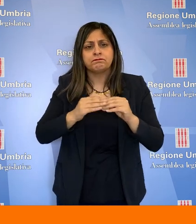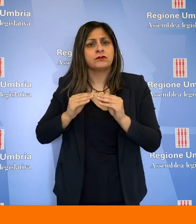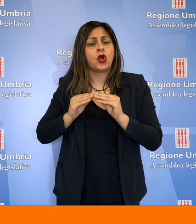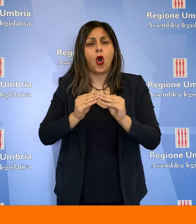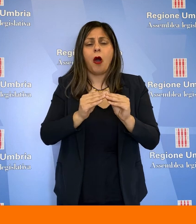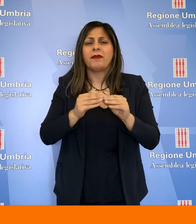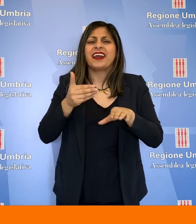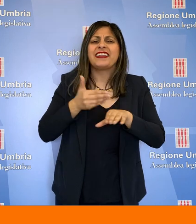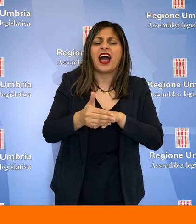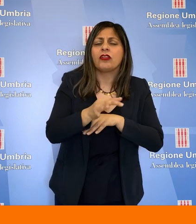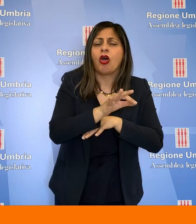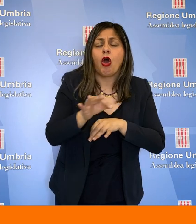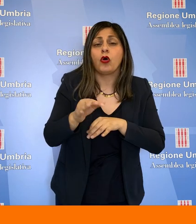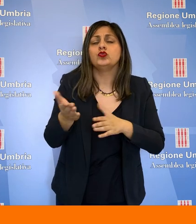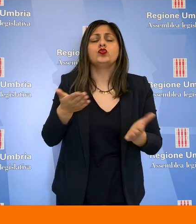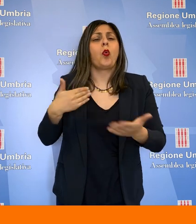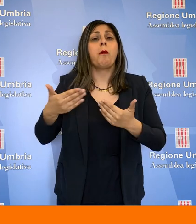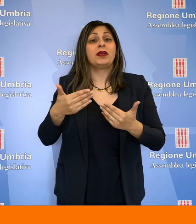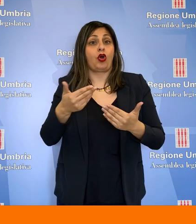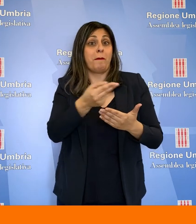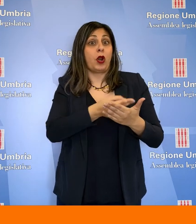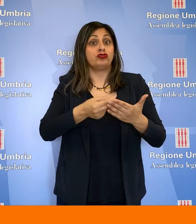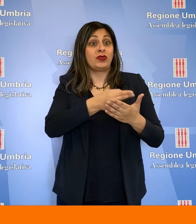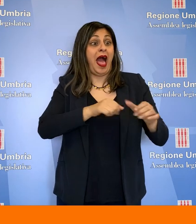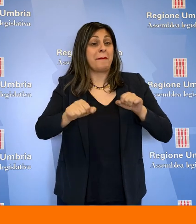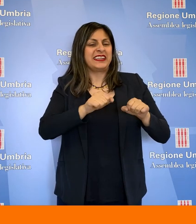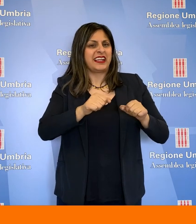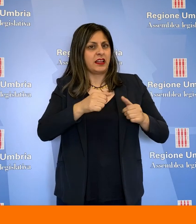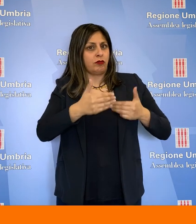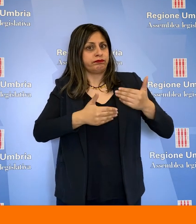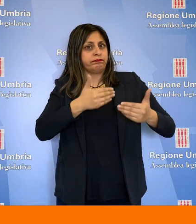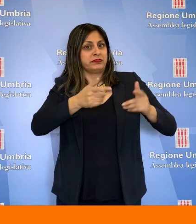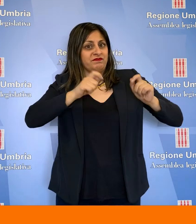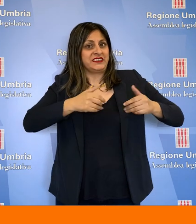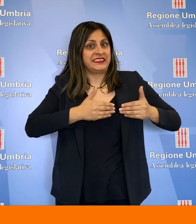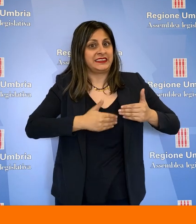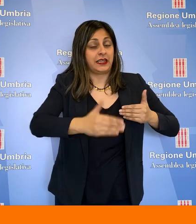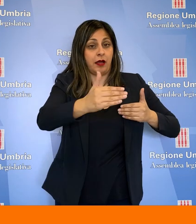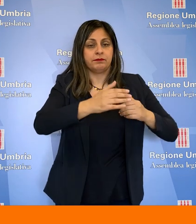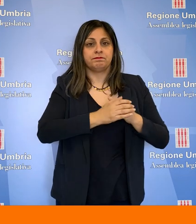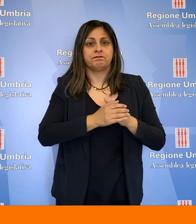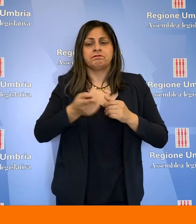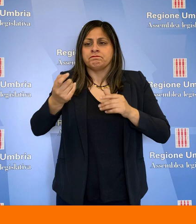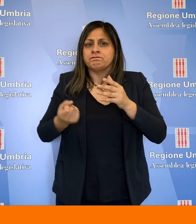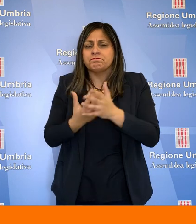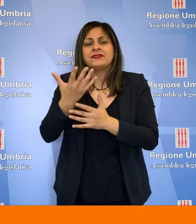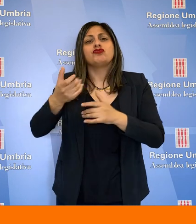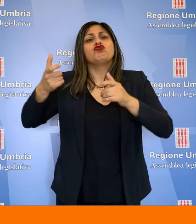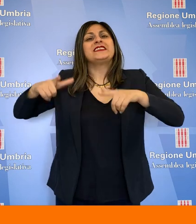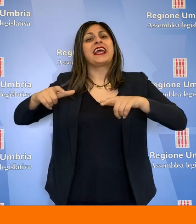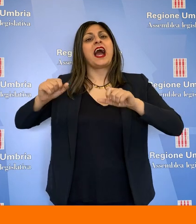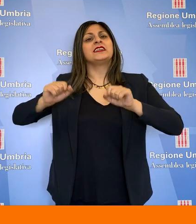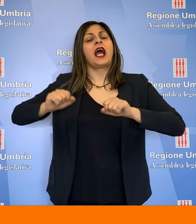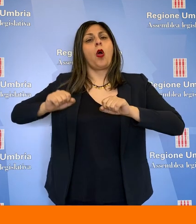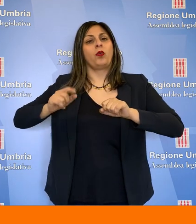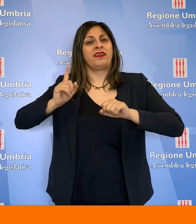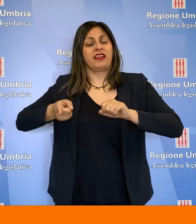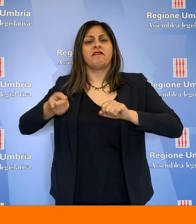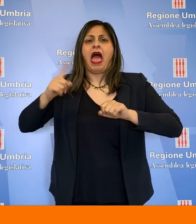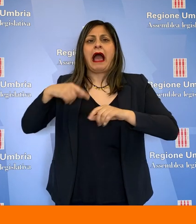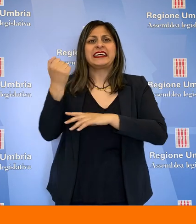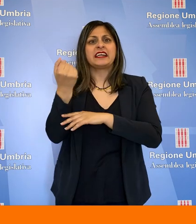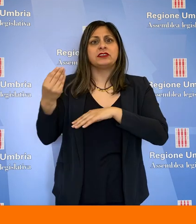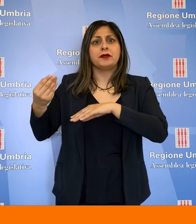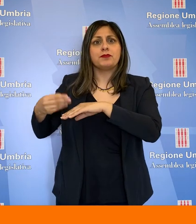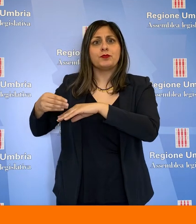provvedere alla sua realizzazione, attivando senza ritardo l'iter progettuale amministrativo. Dare immediato avvio alla realizzazione